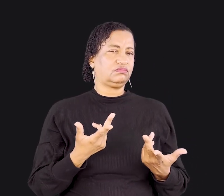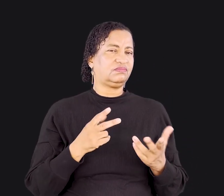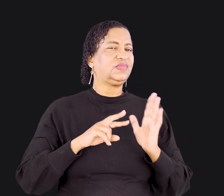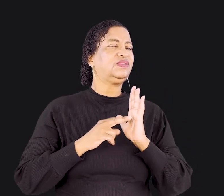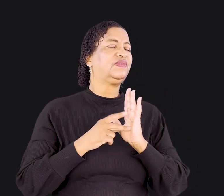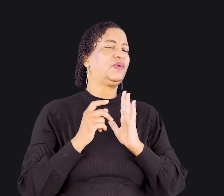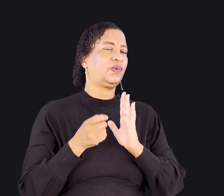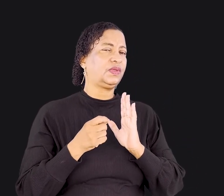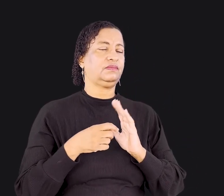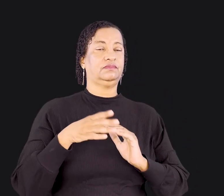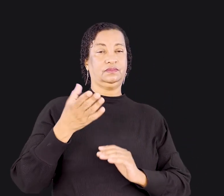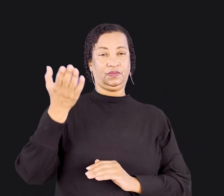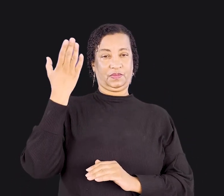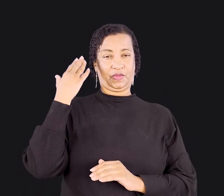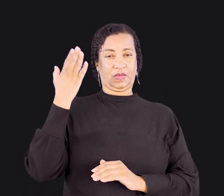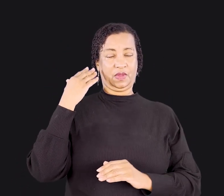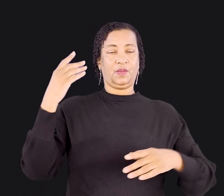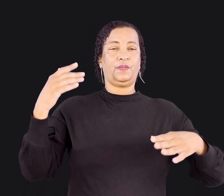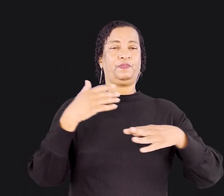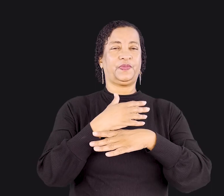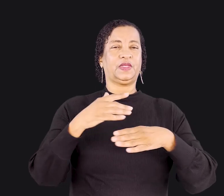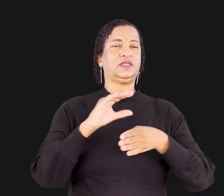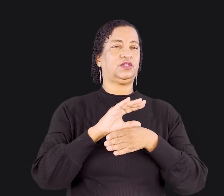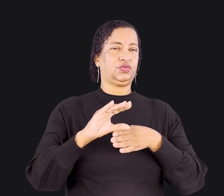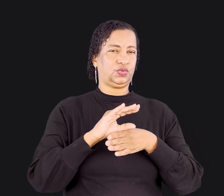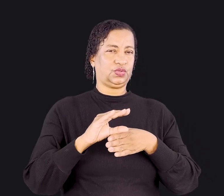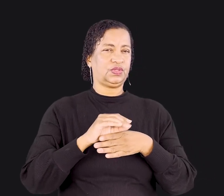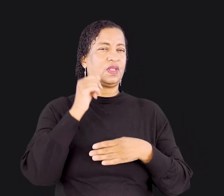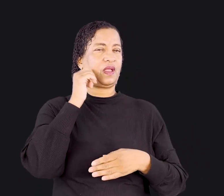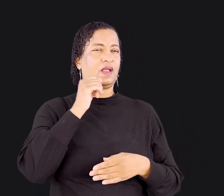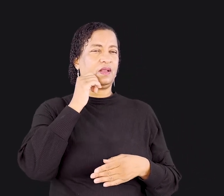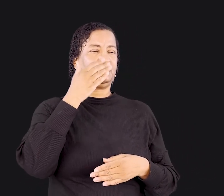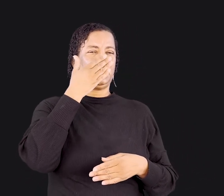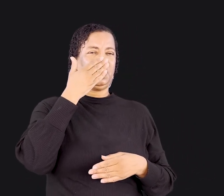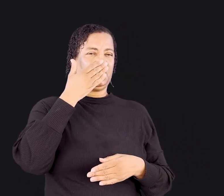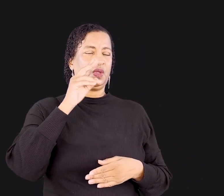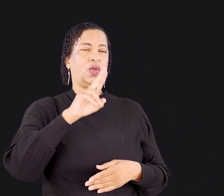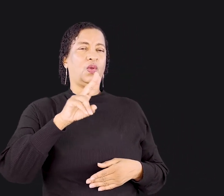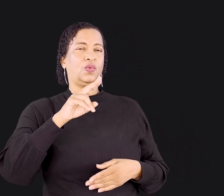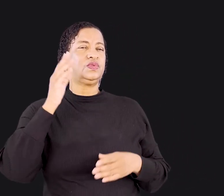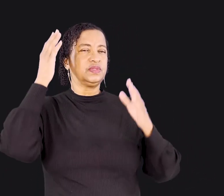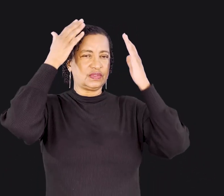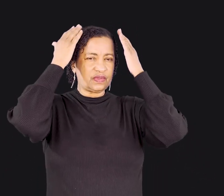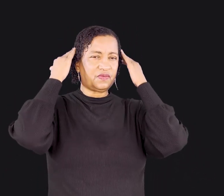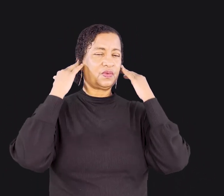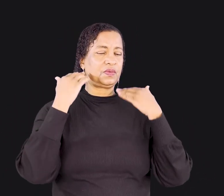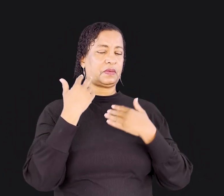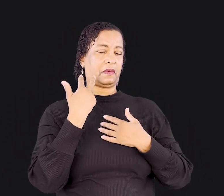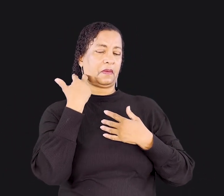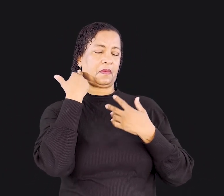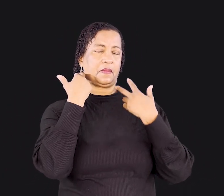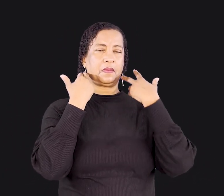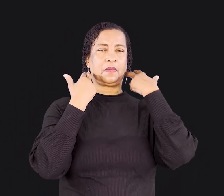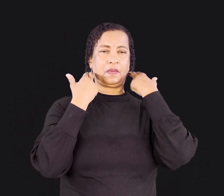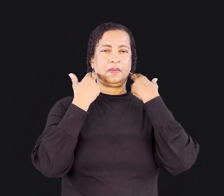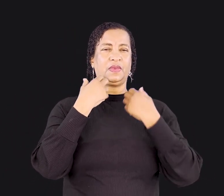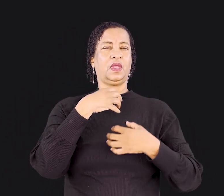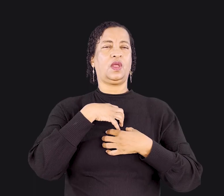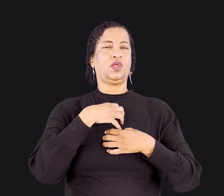hein? Bom, naquele tempo, na cidade de Corinto, as prostitutas usavam cabelo curto. Era uma maneira de